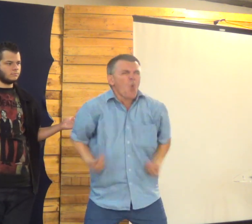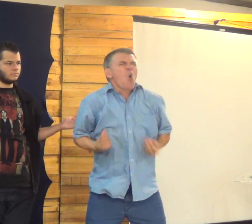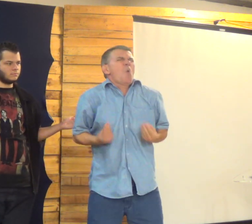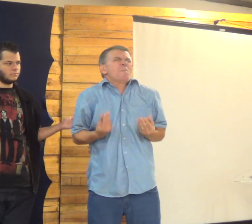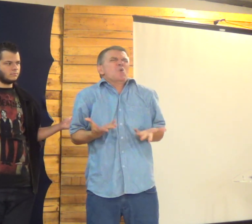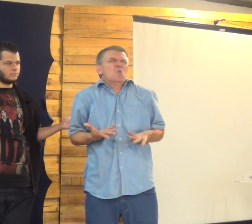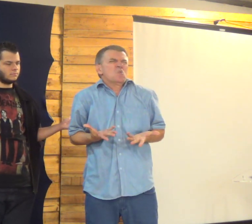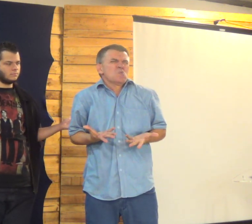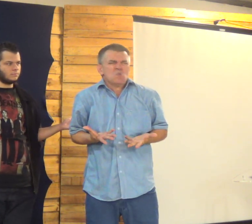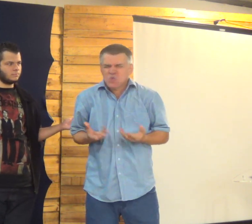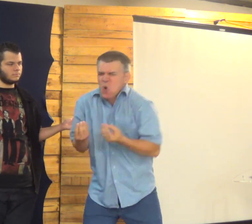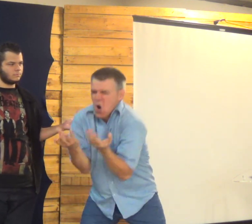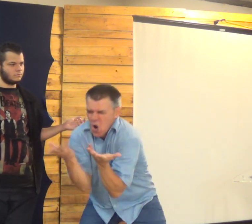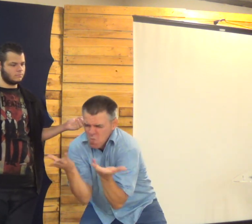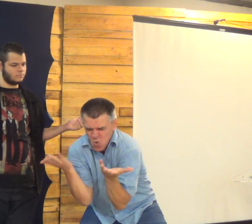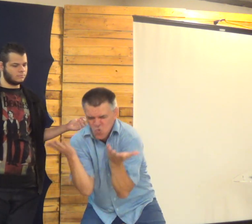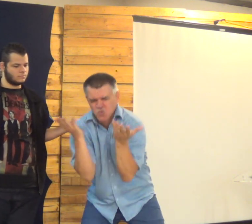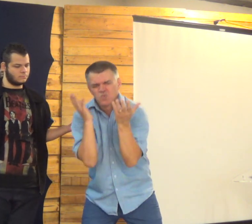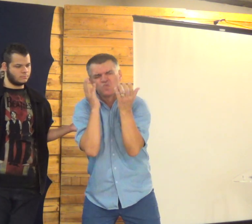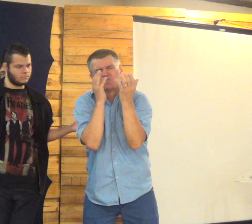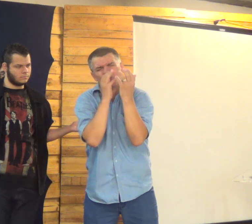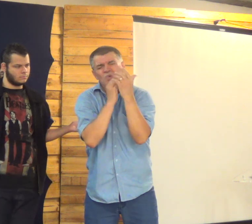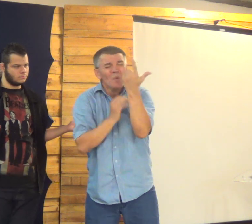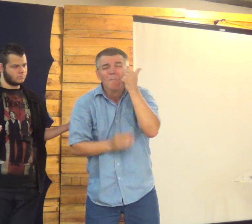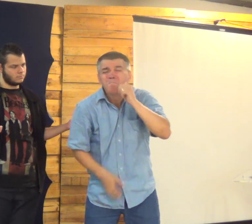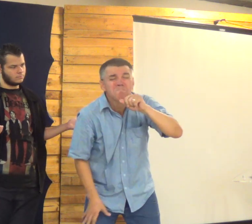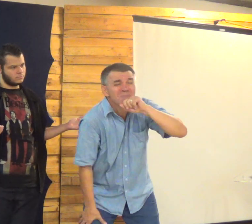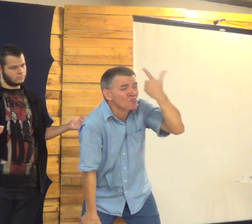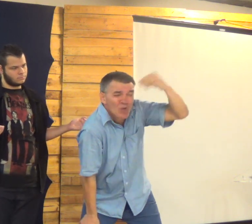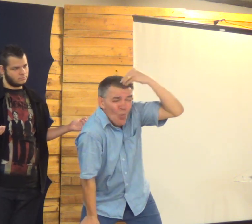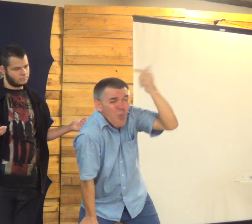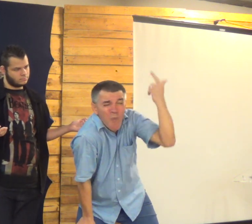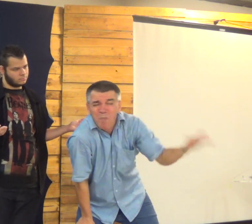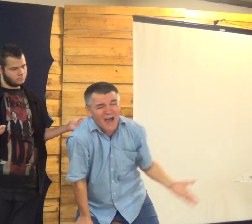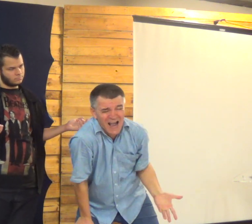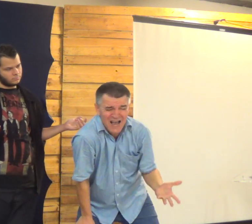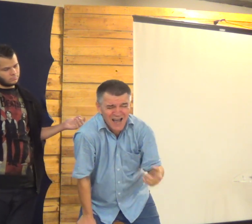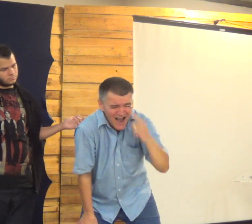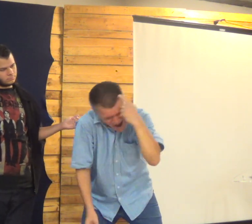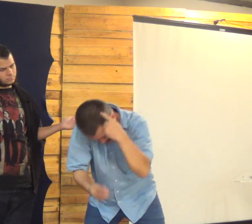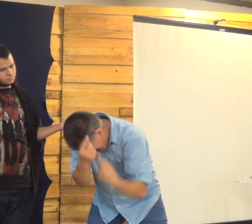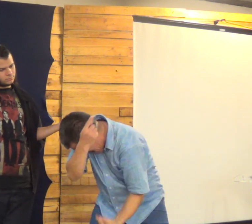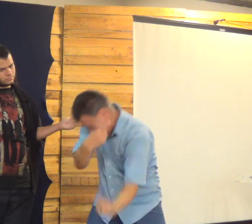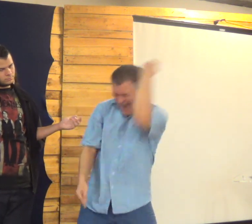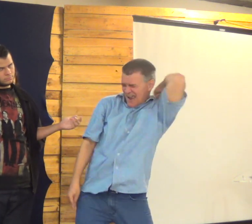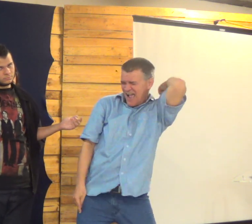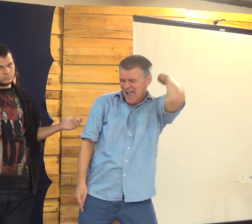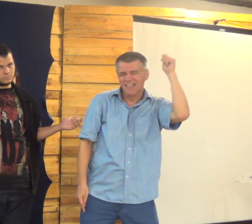Cadeirantes, surdos, cegos Como isso, Deus? O Senhor é maravilhoso As mães não têm culpa